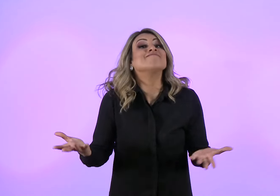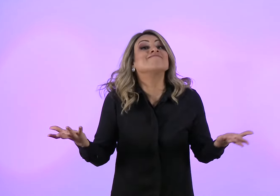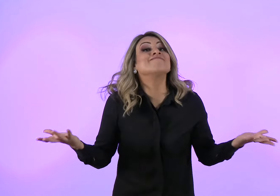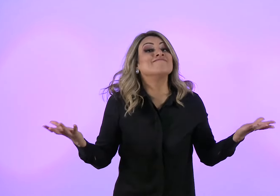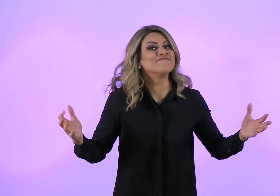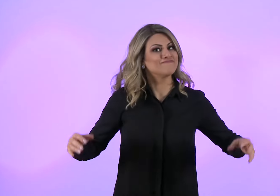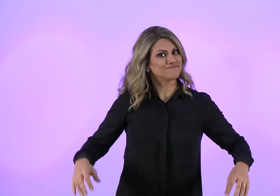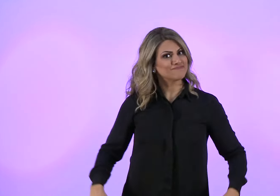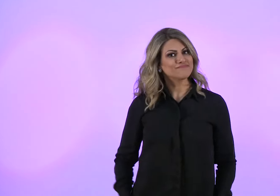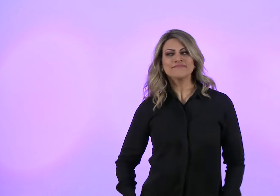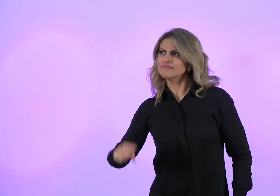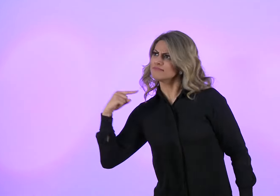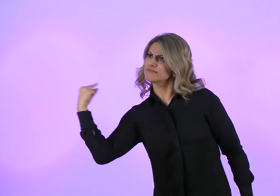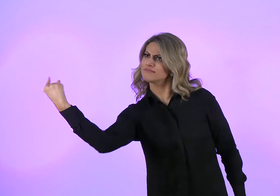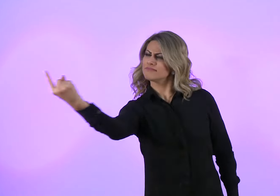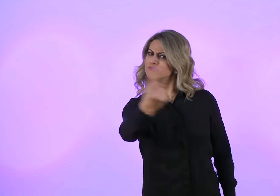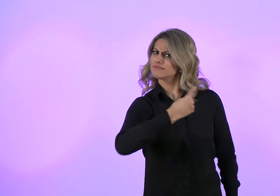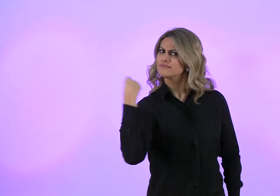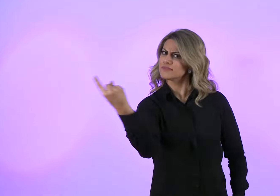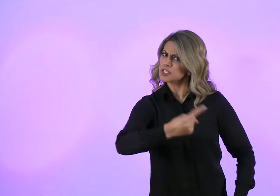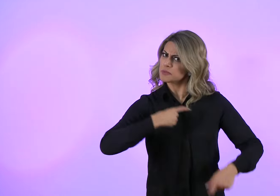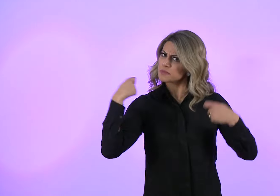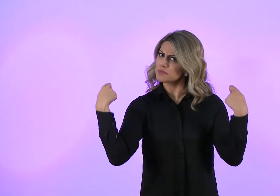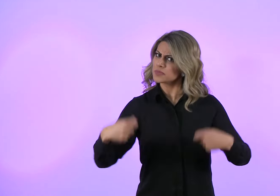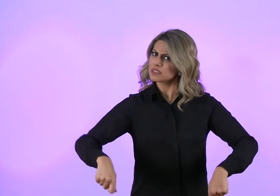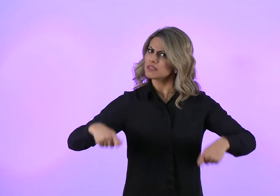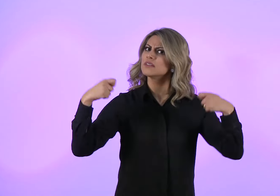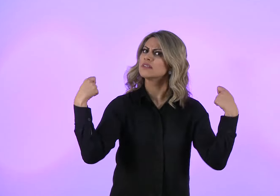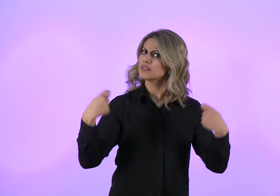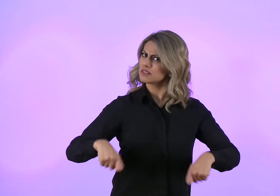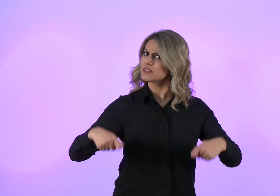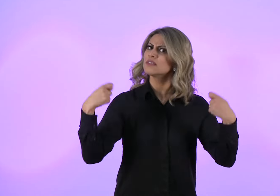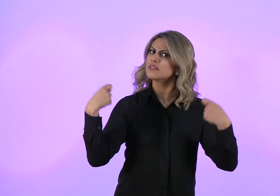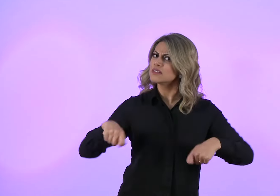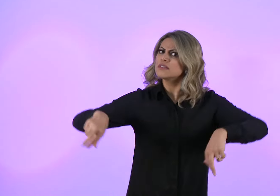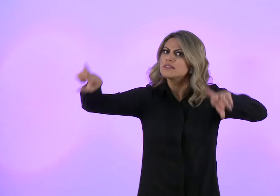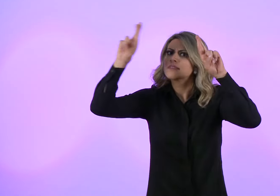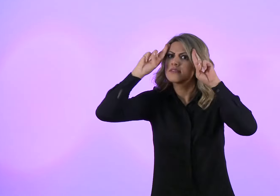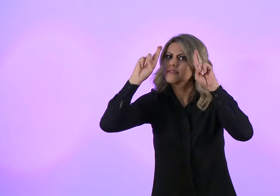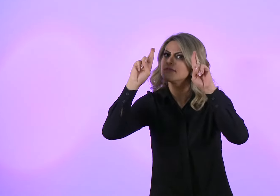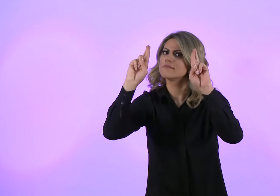Todos têm direito ao respeito